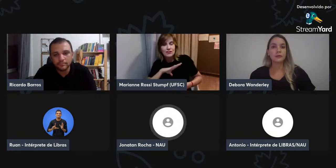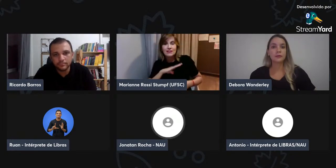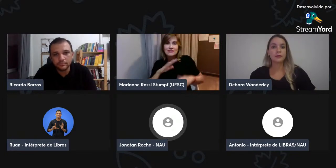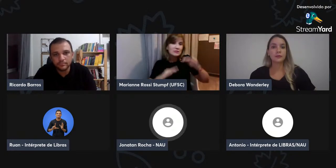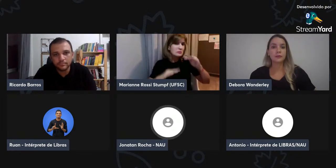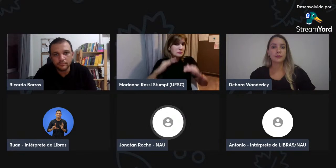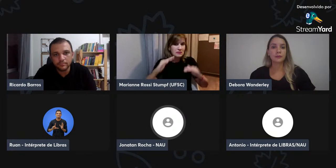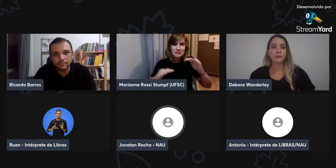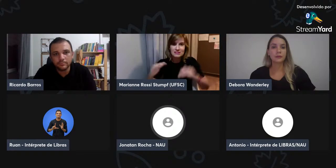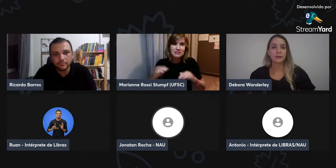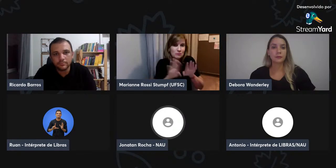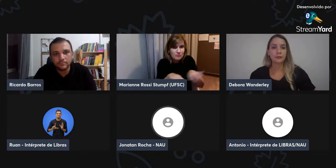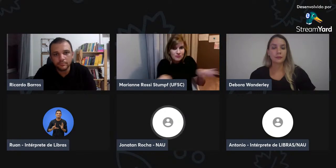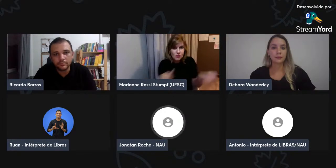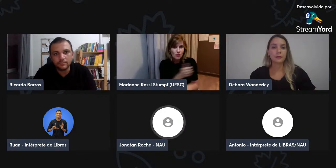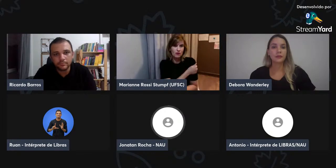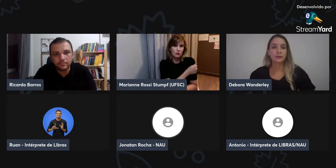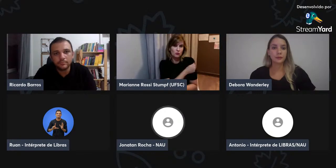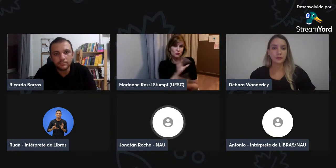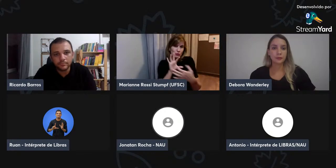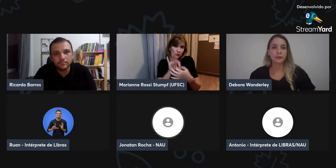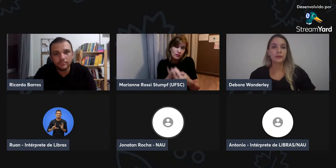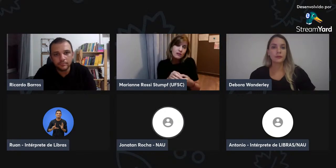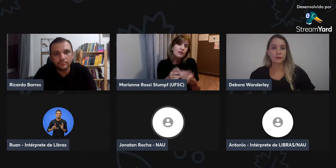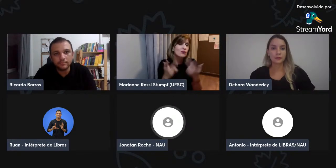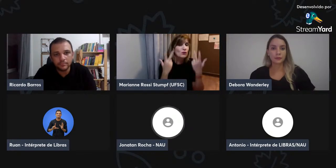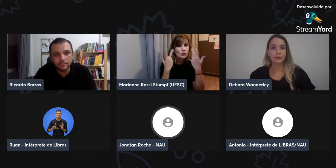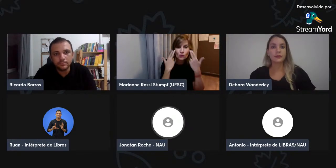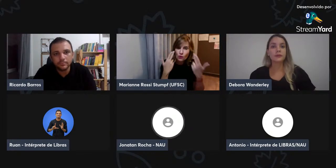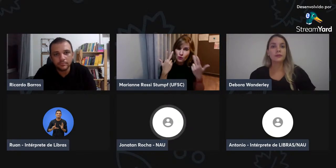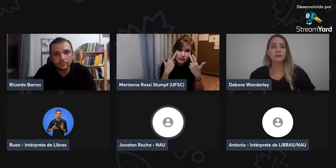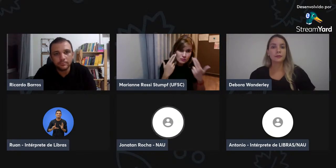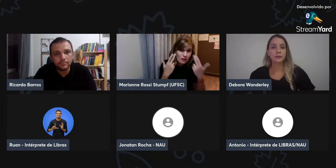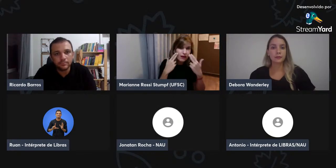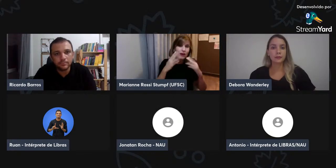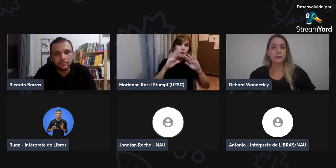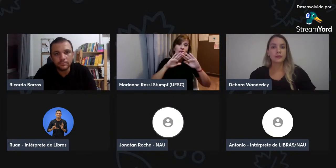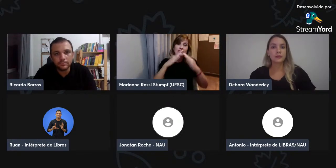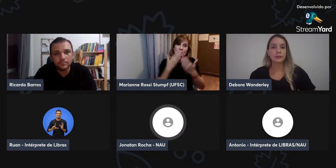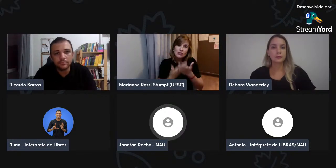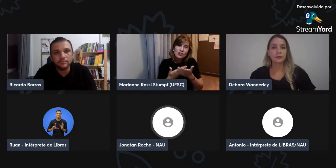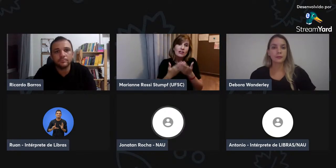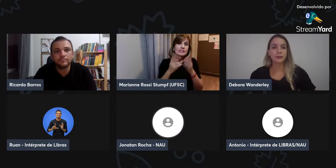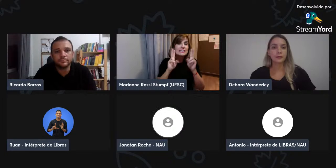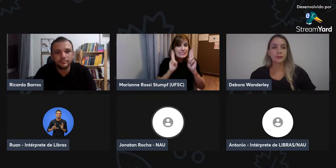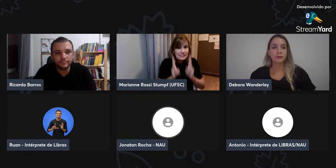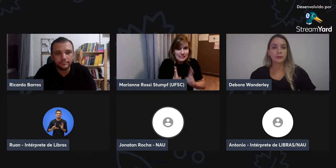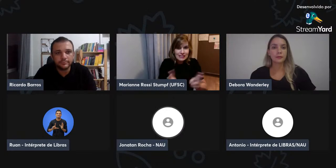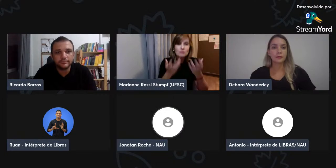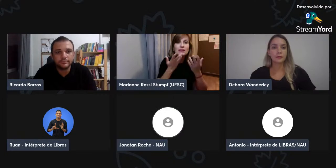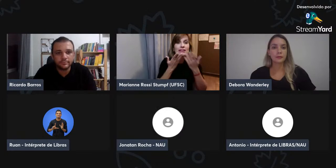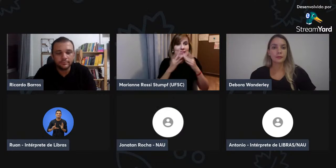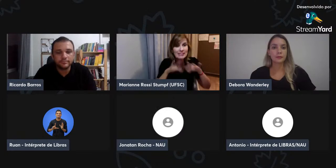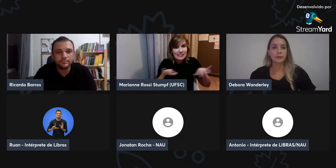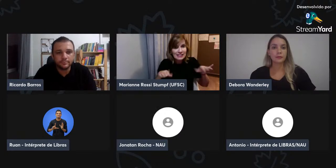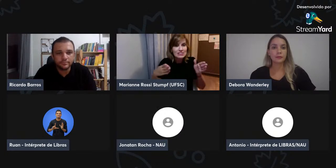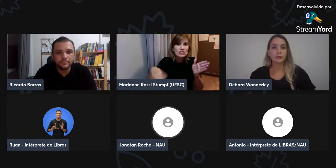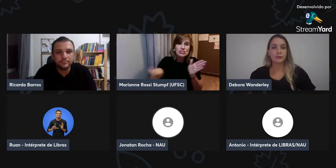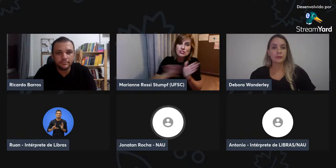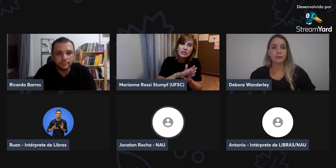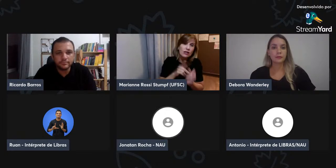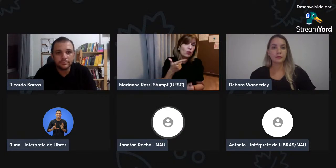desenvolver a língua de sinais e também o português escrito, tem que fazer um equilíbrio, a união dessas duas